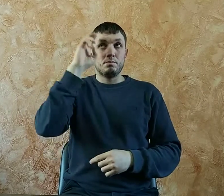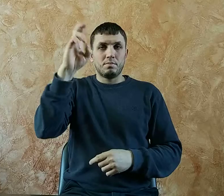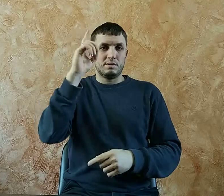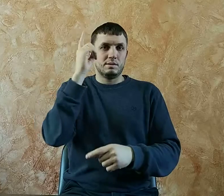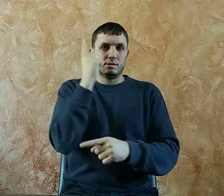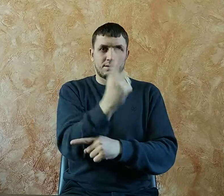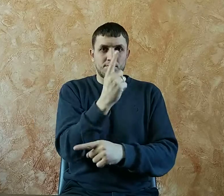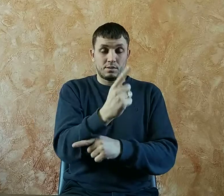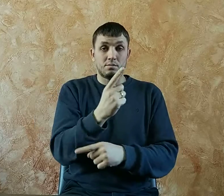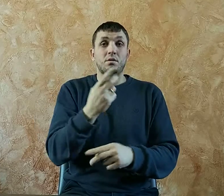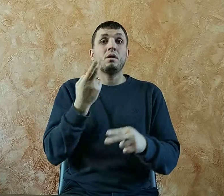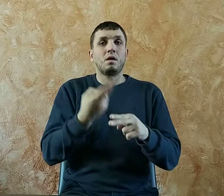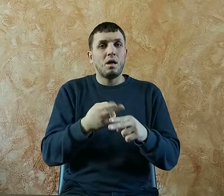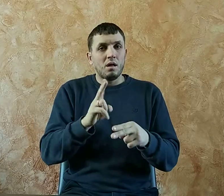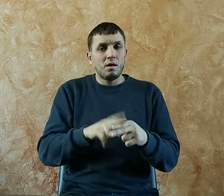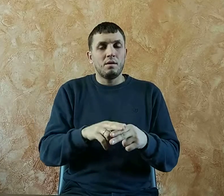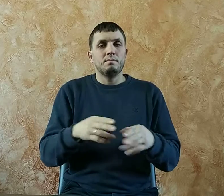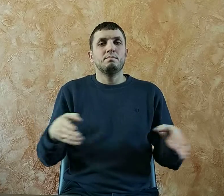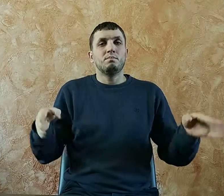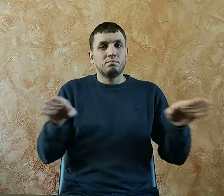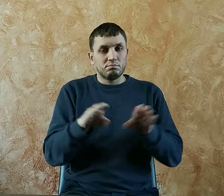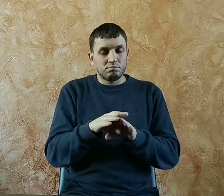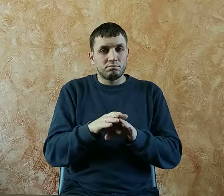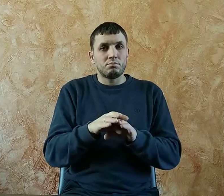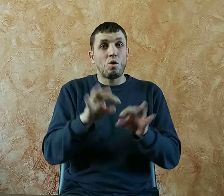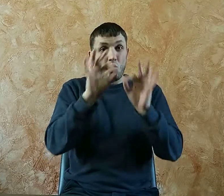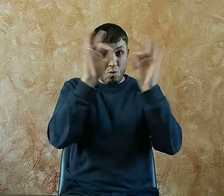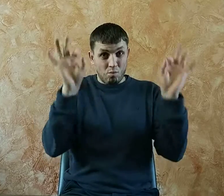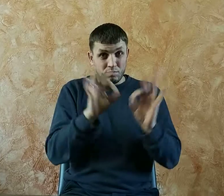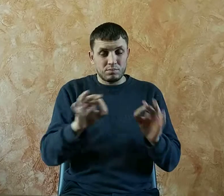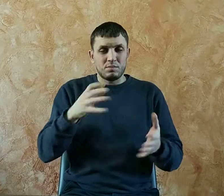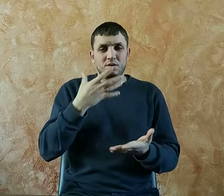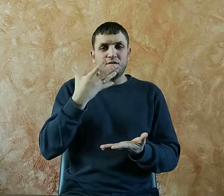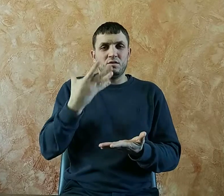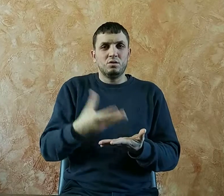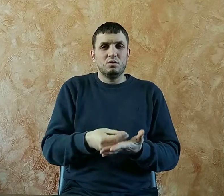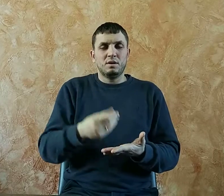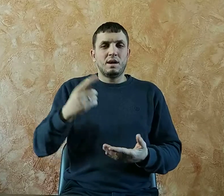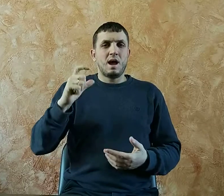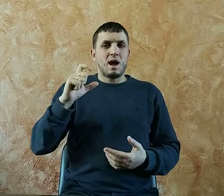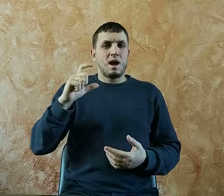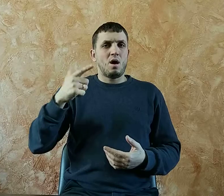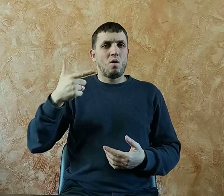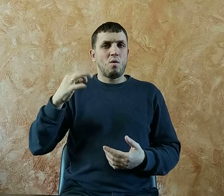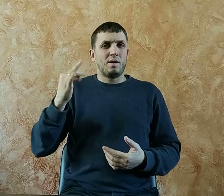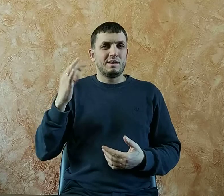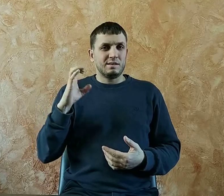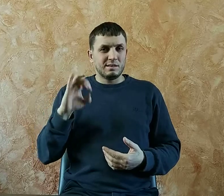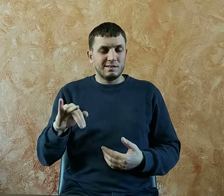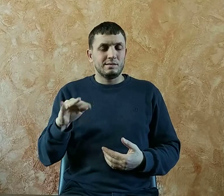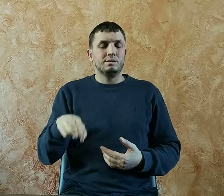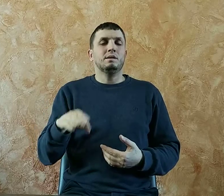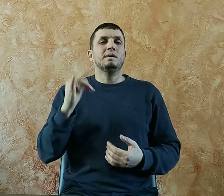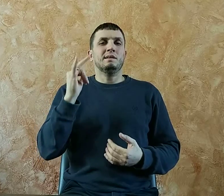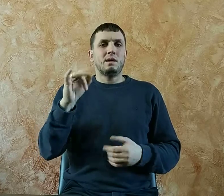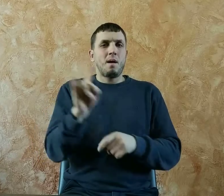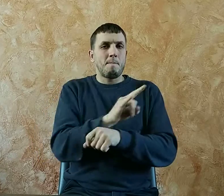Таким образом, они в своей эгоистичной и обманчивой надежде на то, что